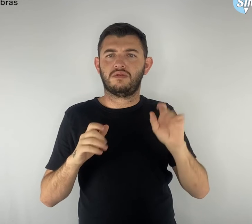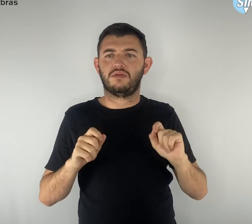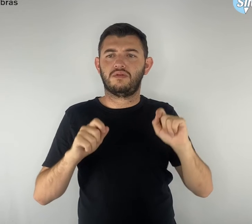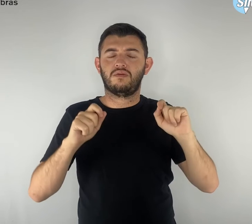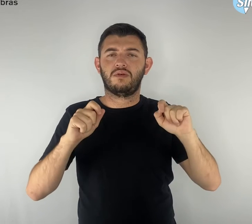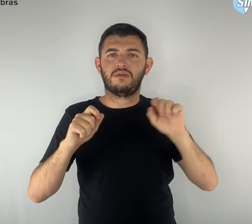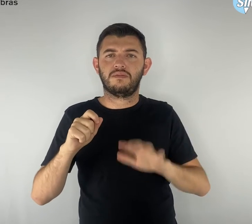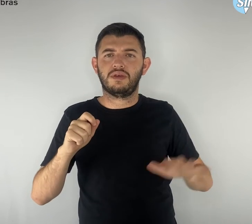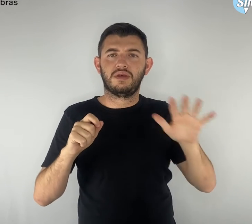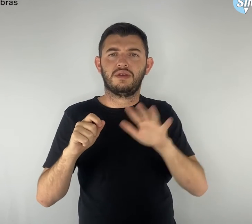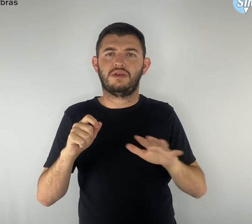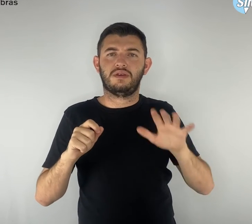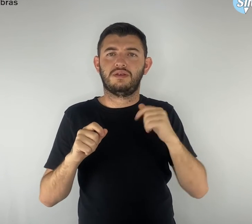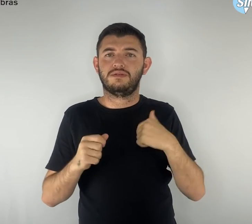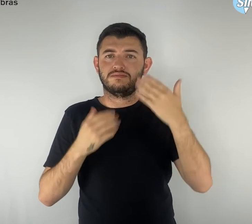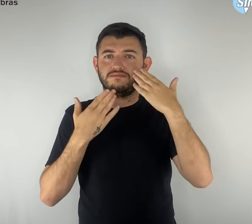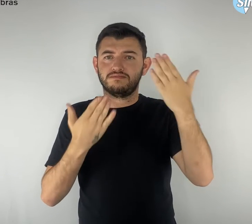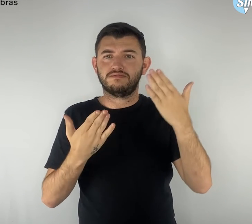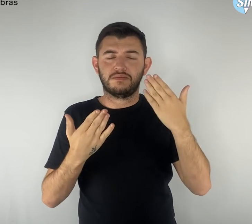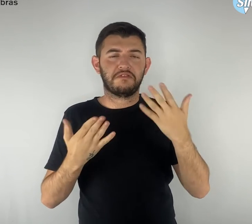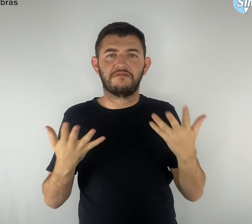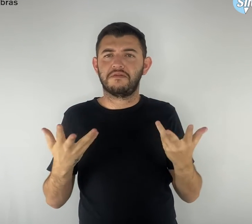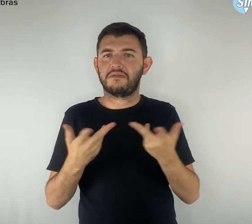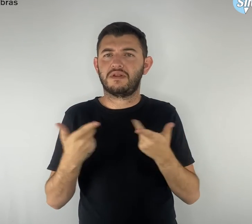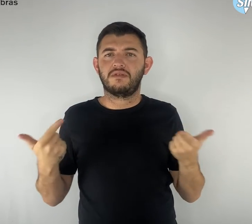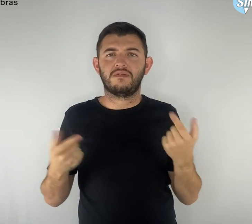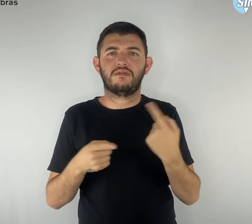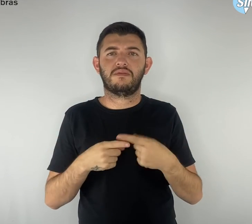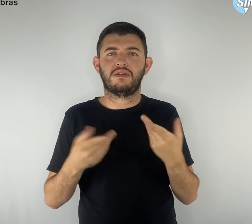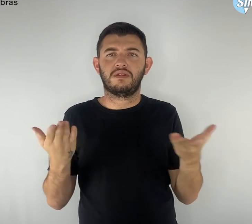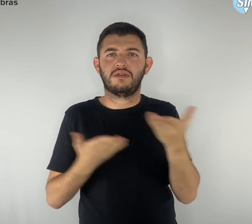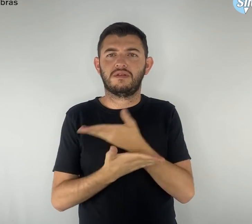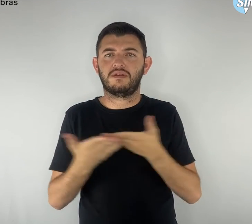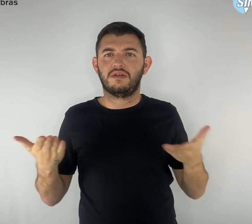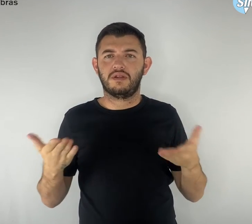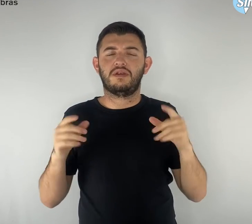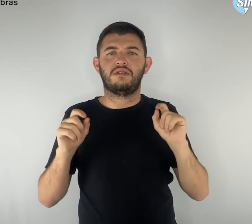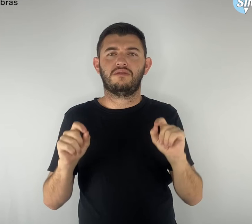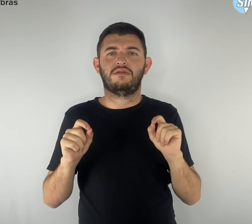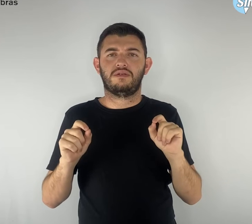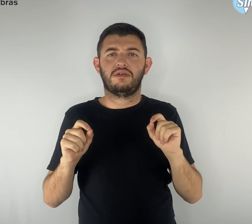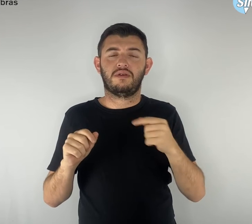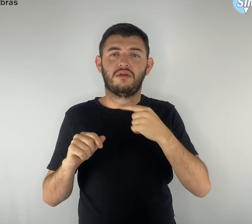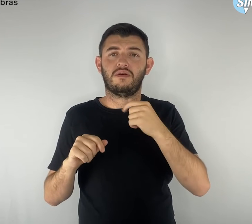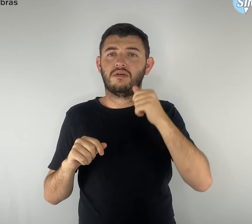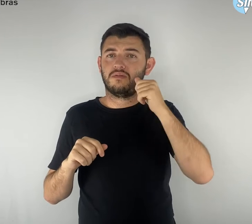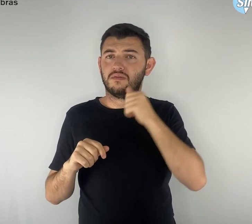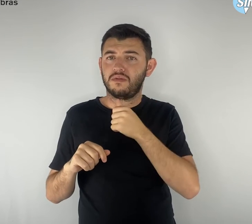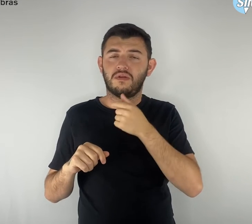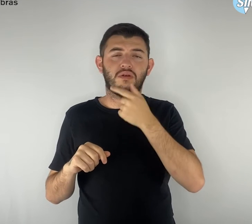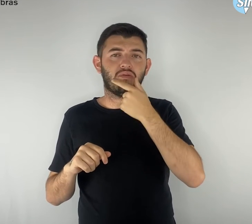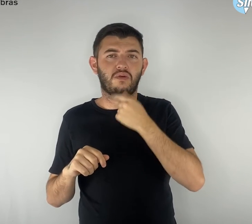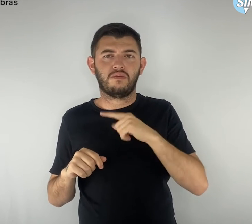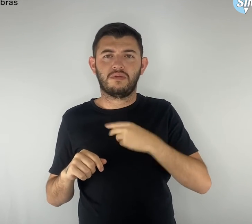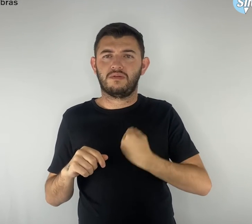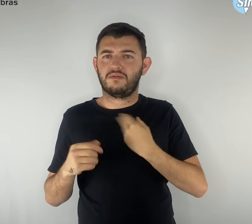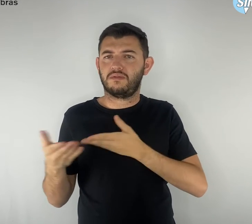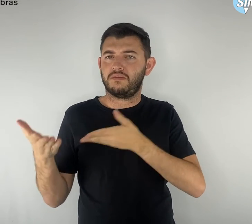porque, além da interação entre nossos pares, entre mulheres e homens presentes, a gente